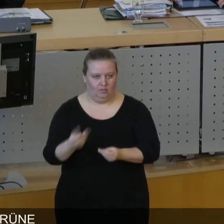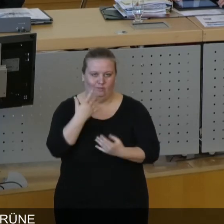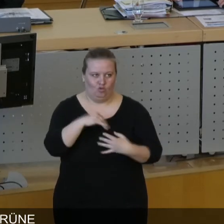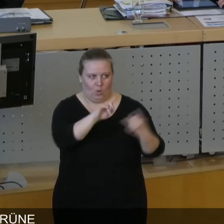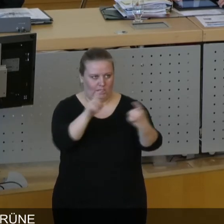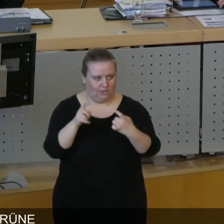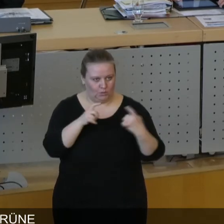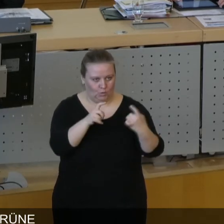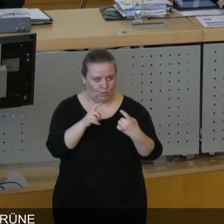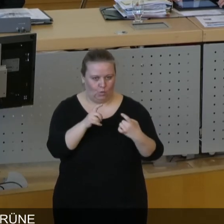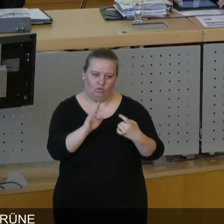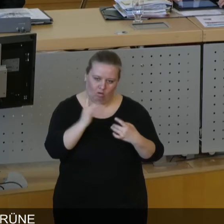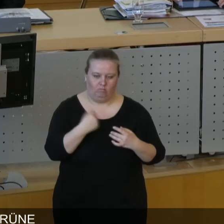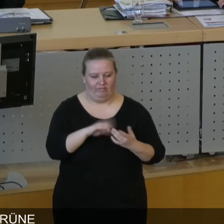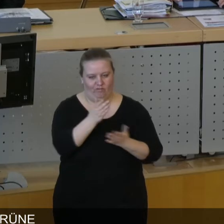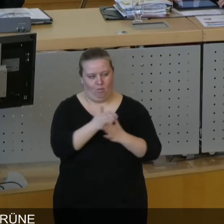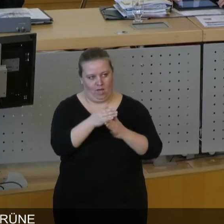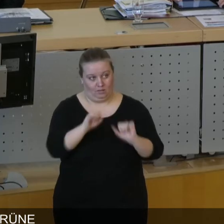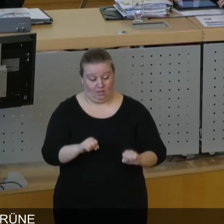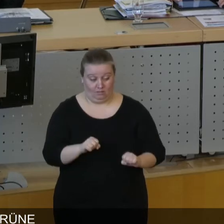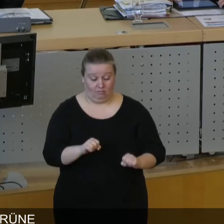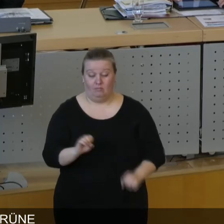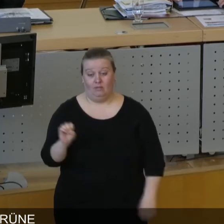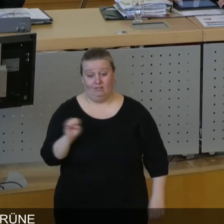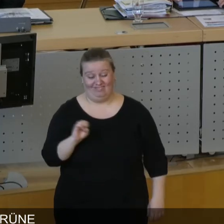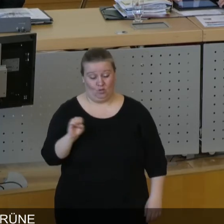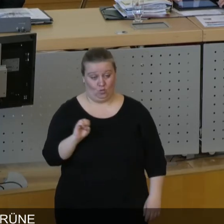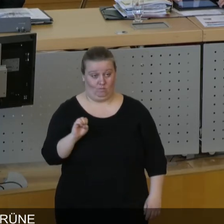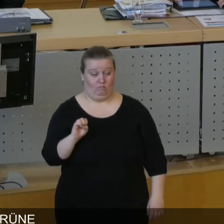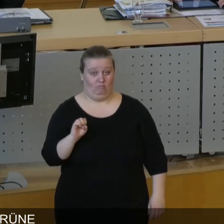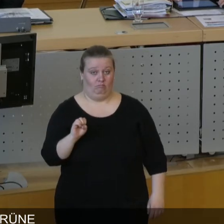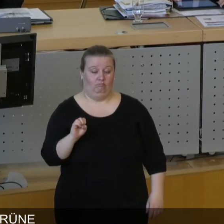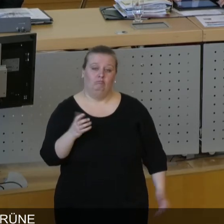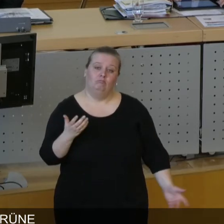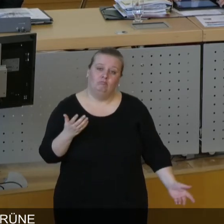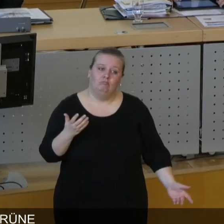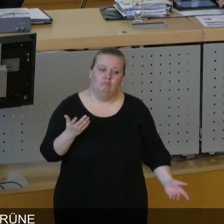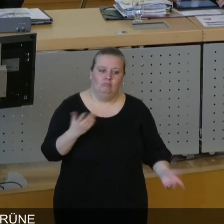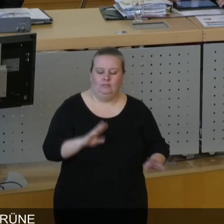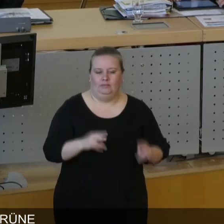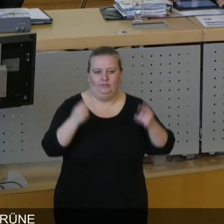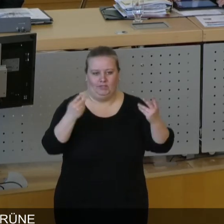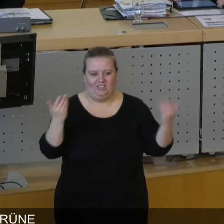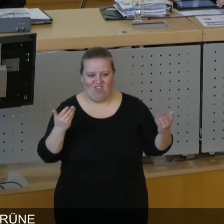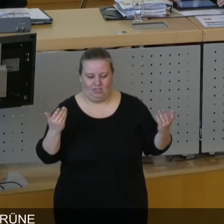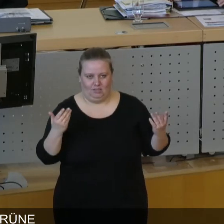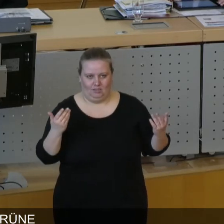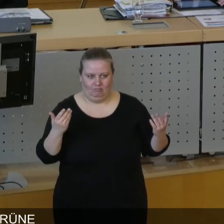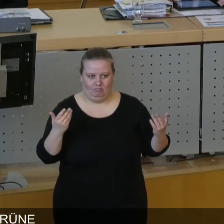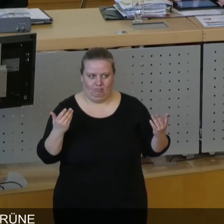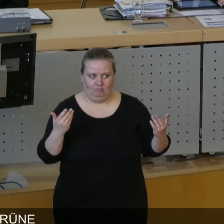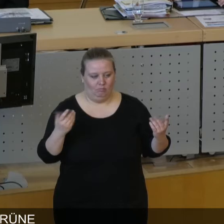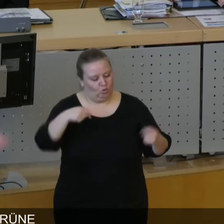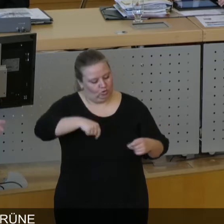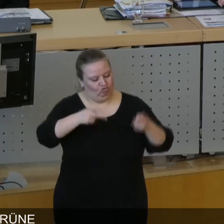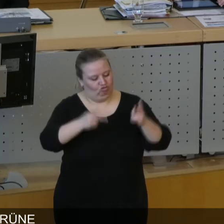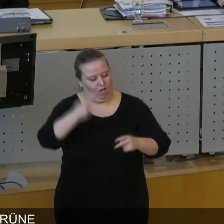Debatte nachher im Einzelnen vorzubereiten. Denn aus unserer Sicht geht es um nichts weniger als um die Frage, ob